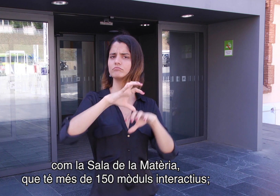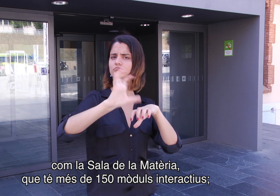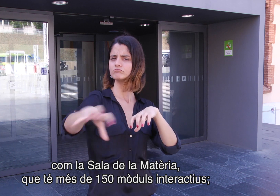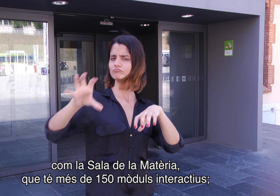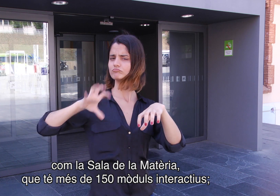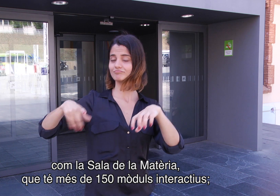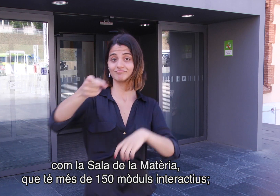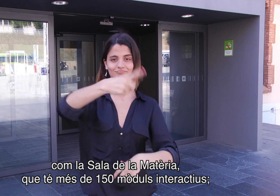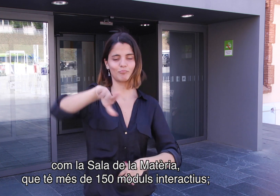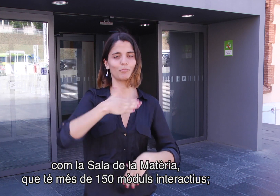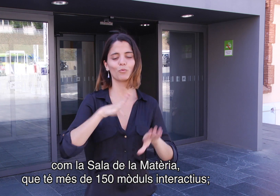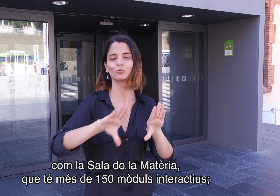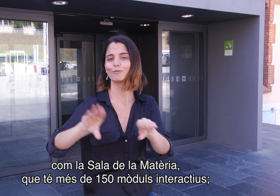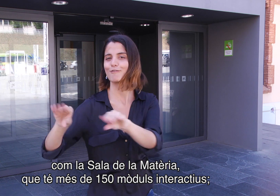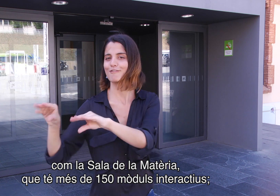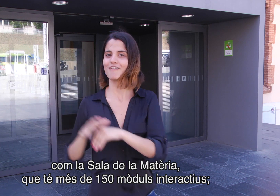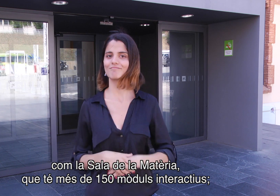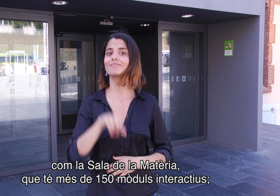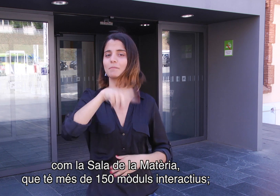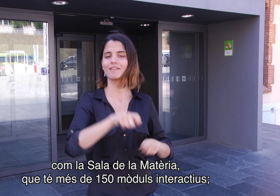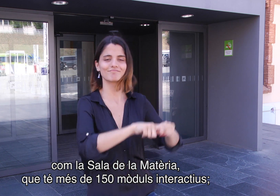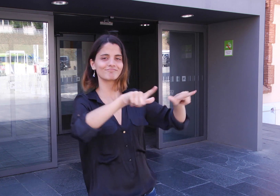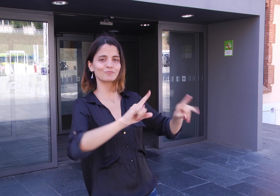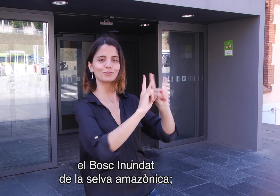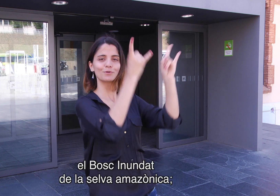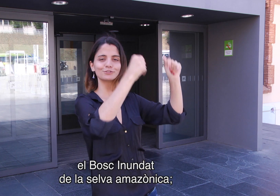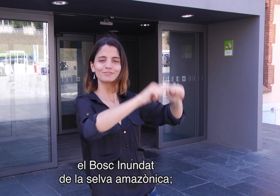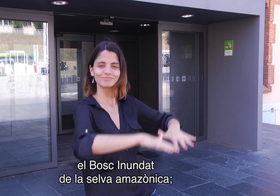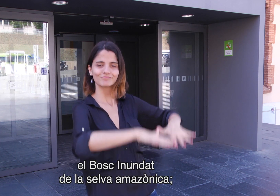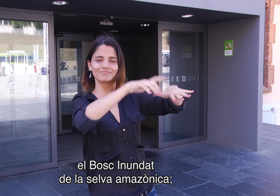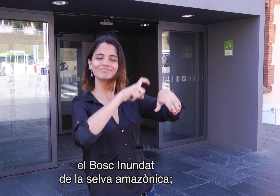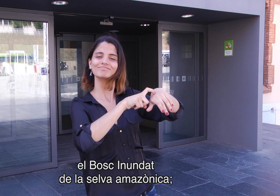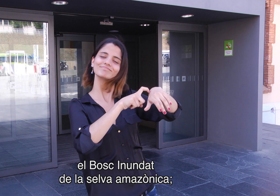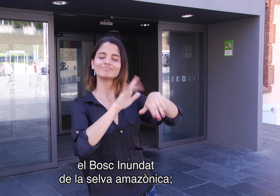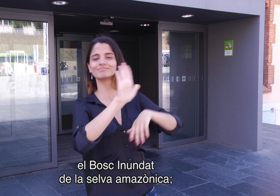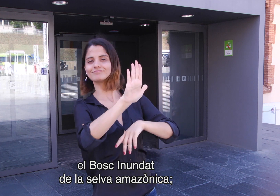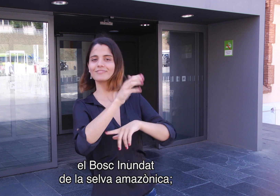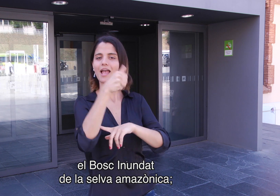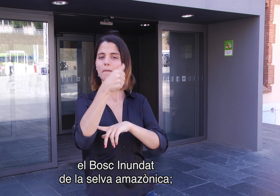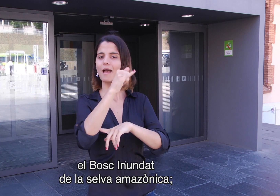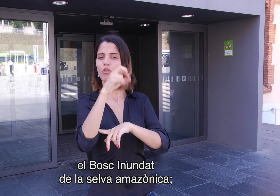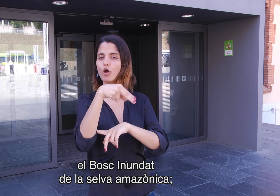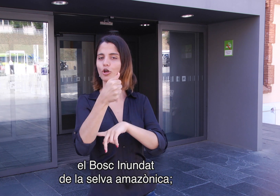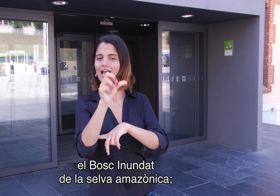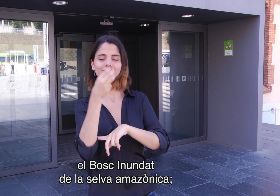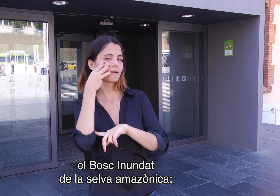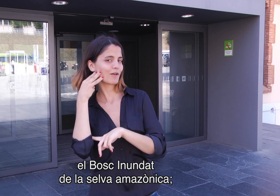diversos espais, com la Sala de la Matèria, que té més de 150 mòduls interactius, el bosc